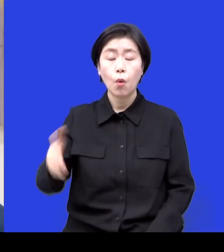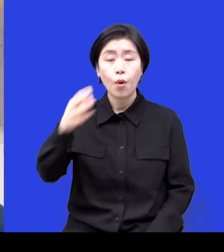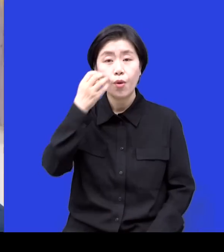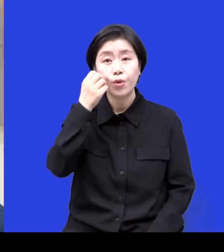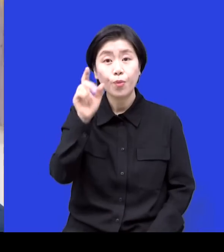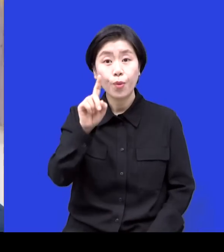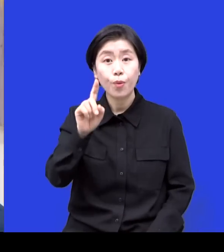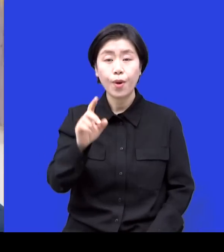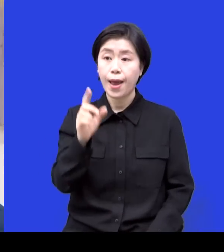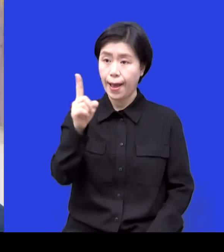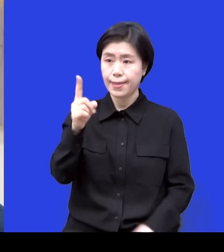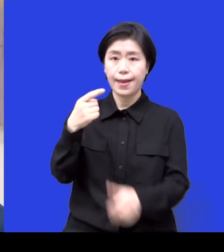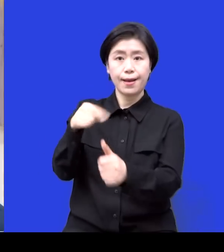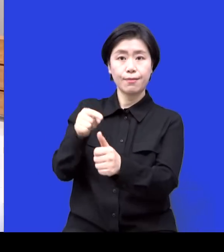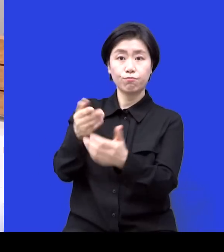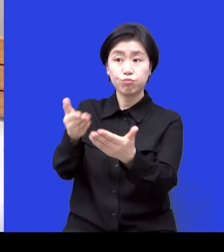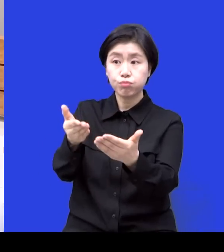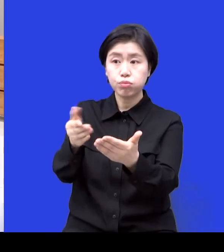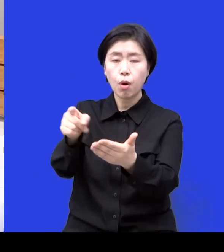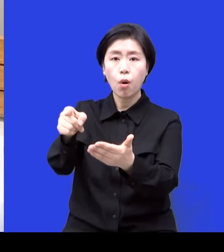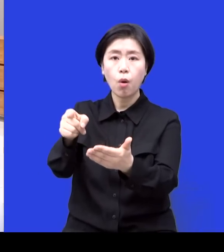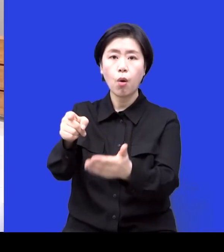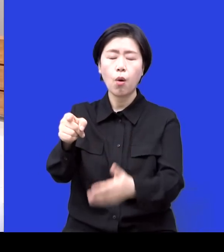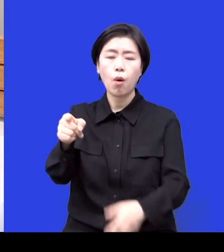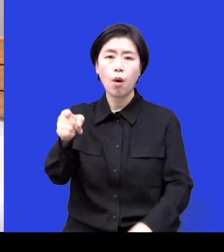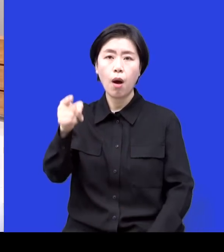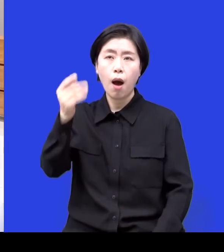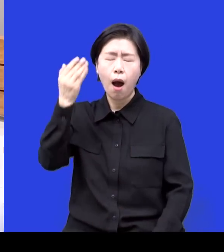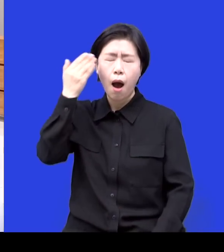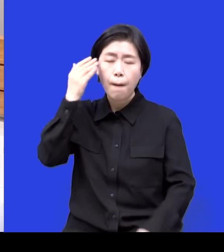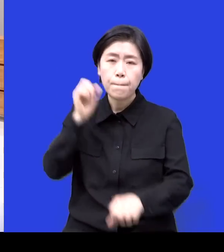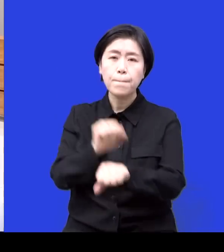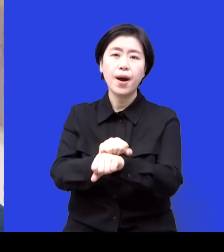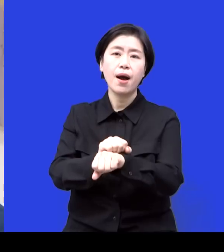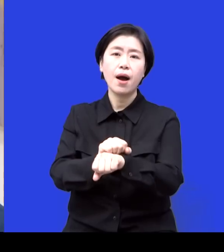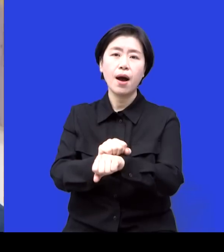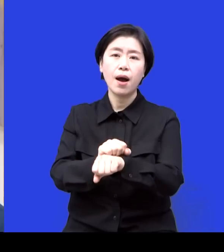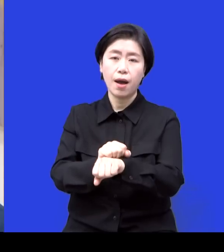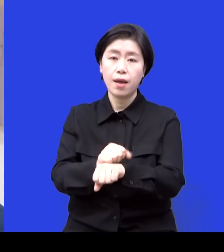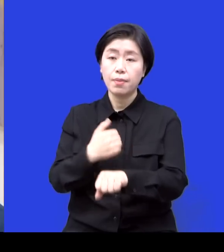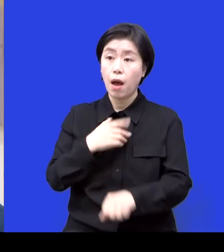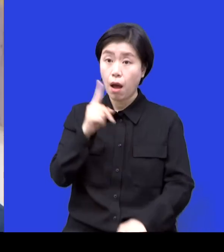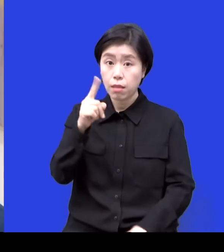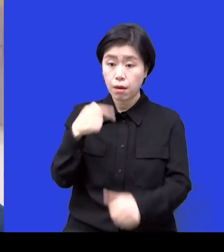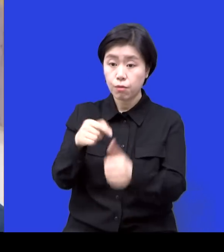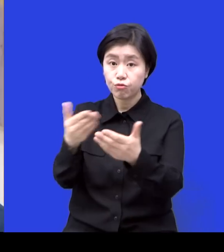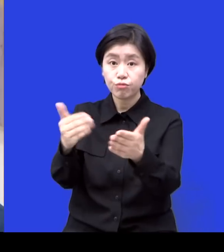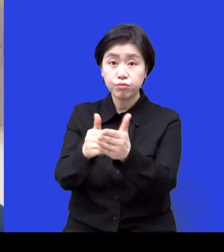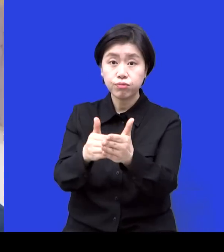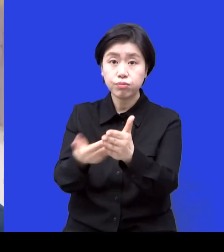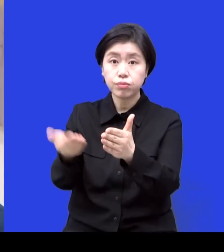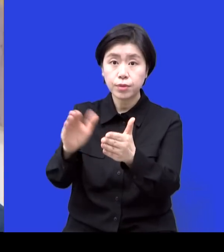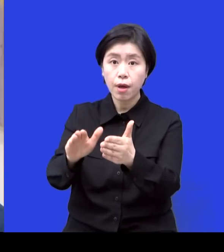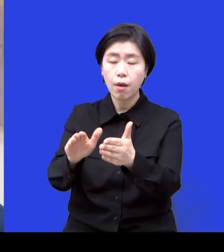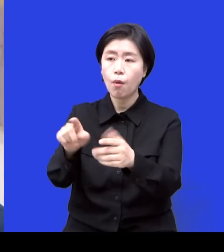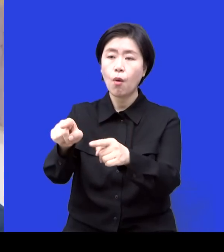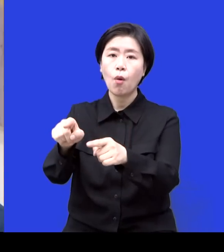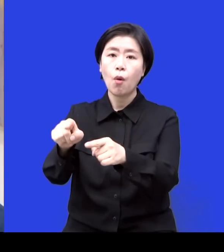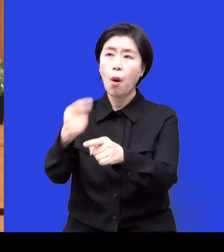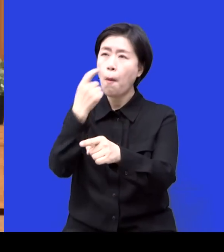개를 그냥 터득을 하는 거예요. 아이가. 타고났네. 네. 타고난 기질이 너무 많았었어요. 그런데 이제 워낙 말도 없고